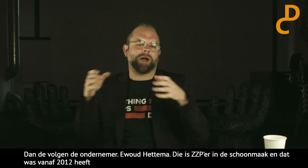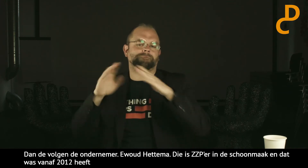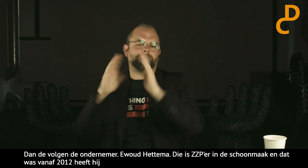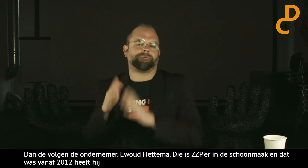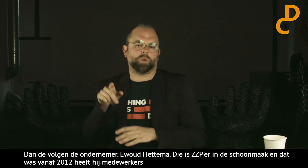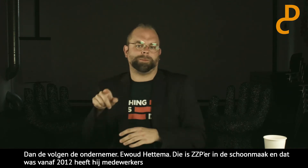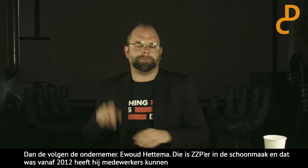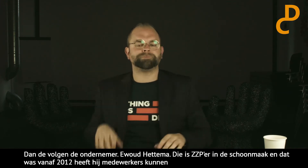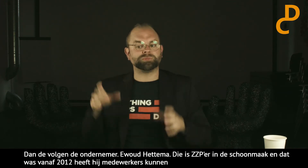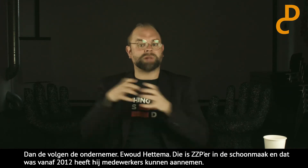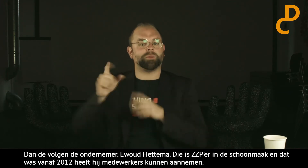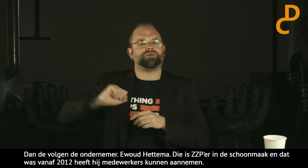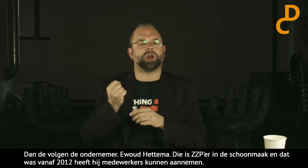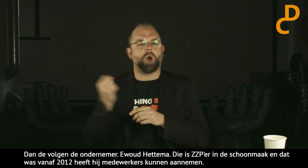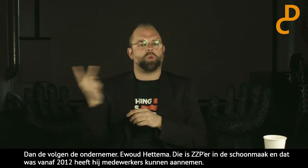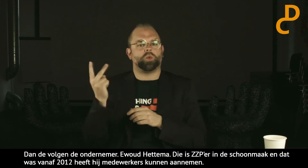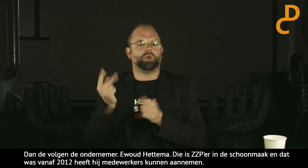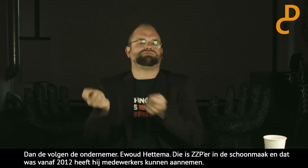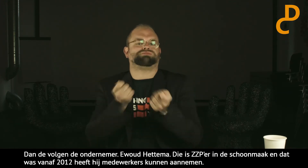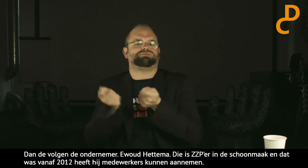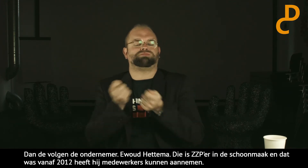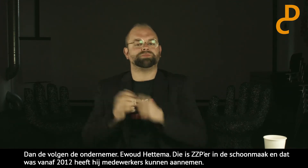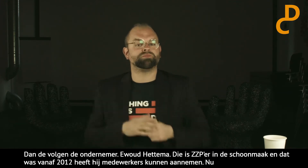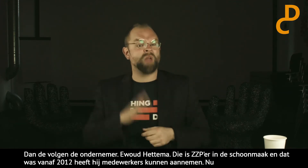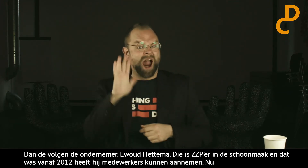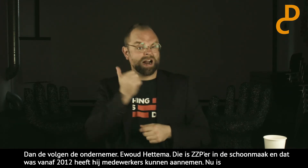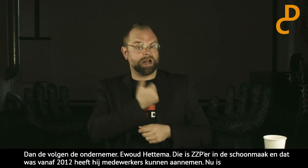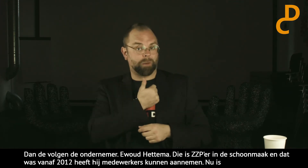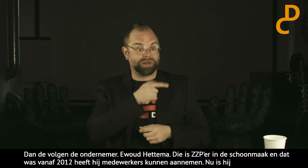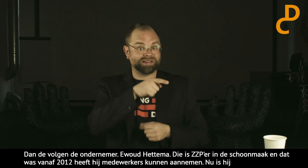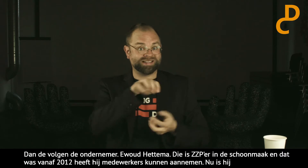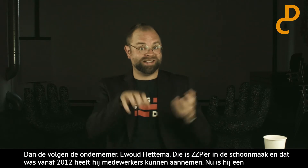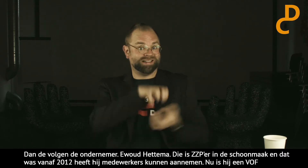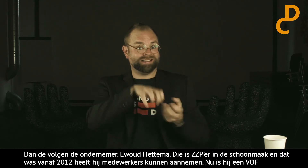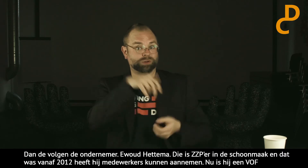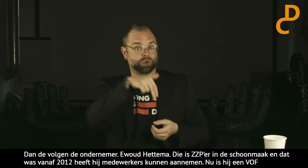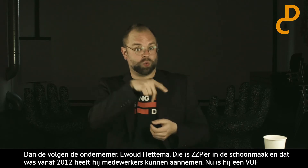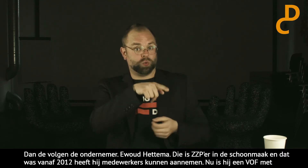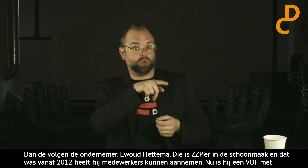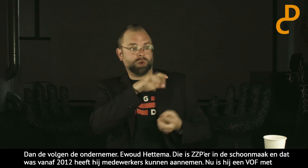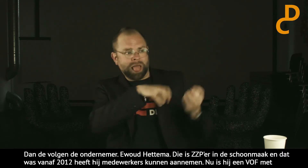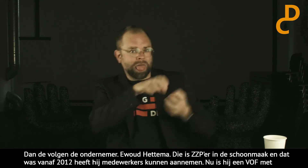En nu is hij een VOF, bedrijfsvorm. Samen met zijn vrouw bestuurt hij dat. Maar ja, nu met de crisis.